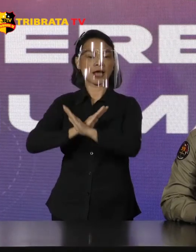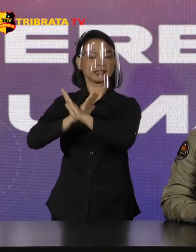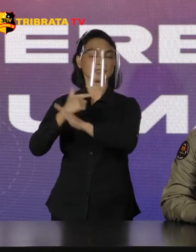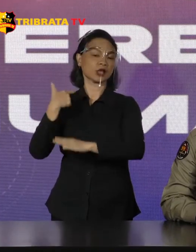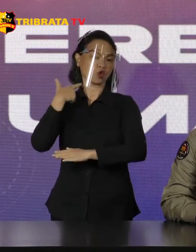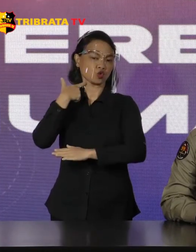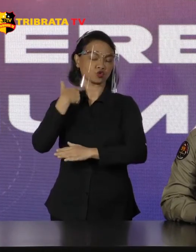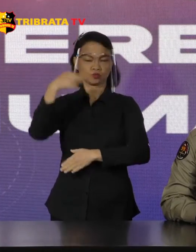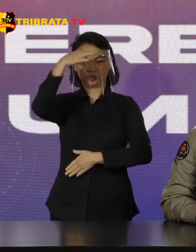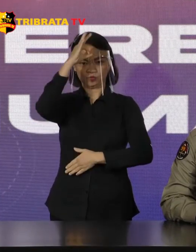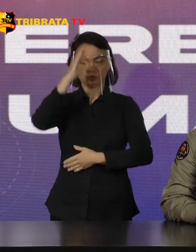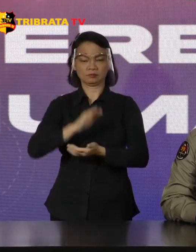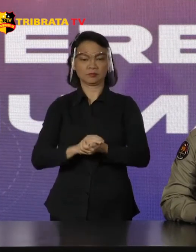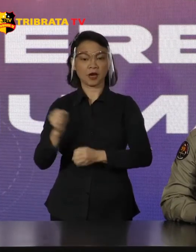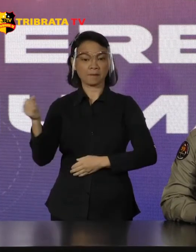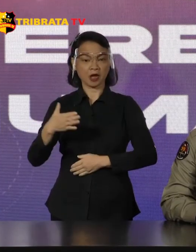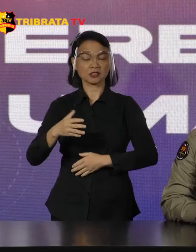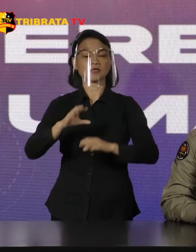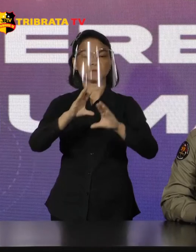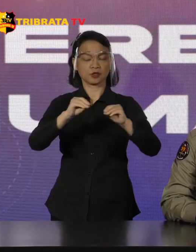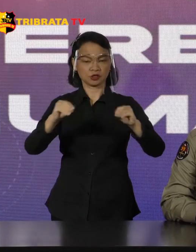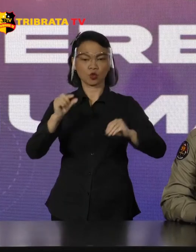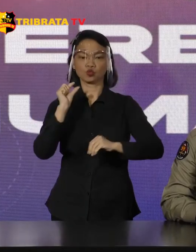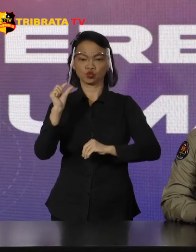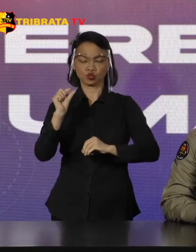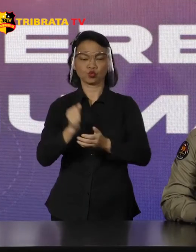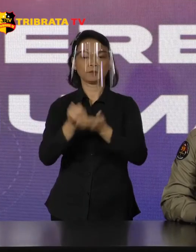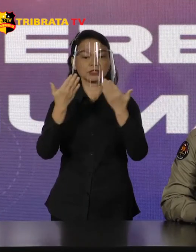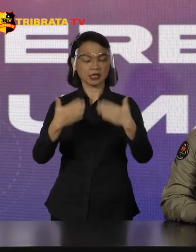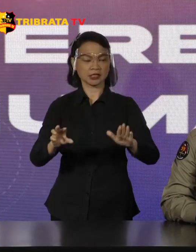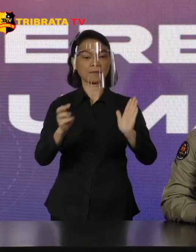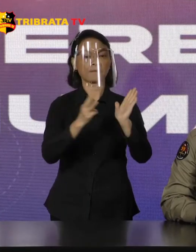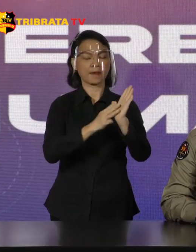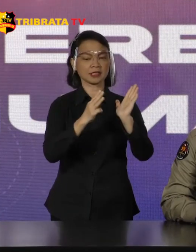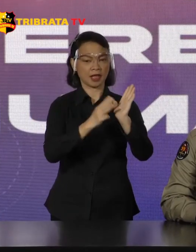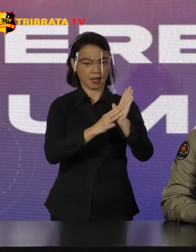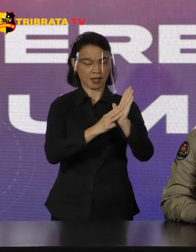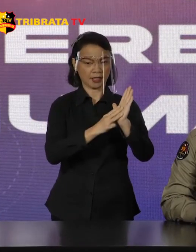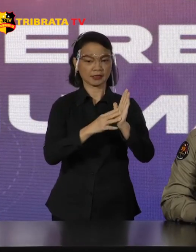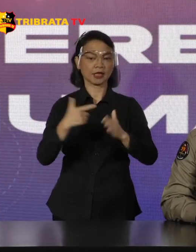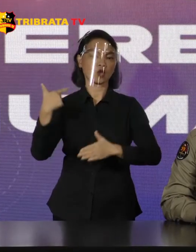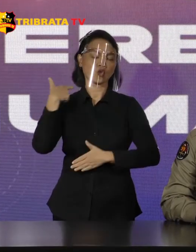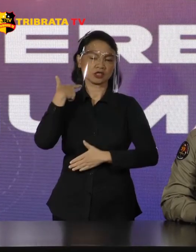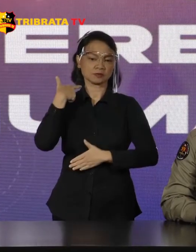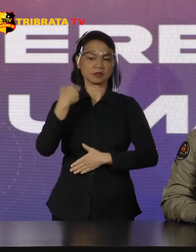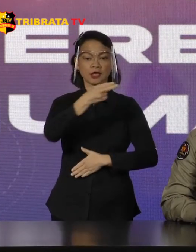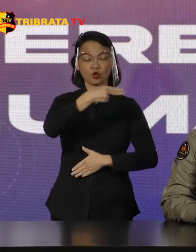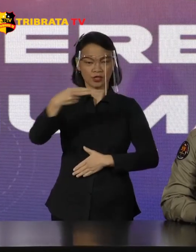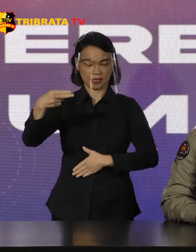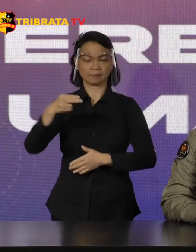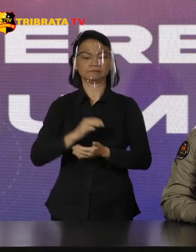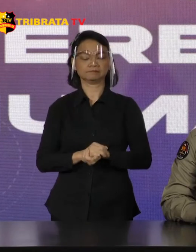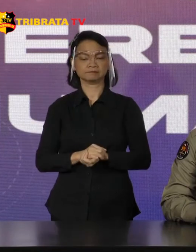Masih bekerja untuk menyelesaikan Permasalahan-permasalahan terorisme di tanah air ini